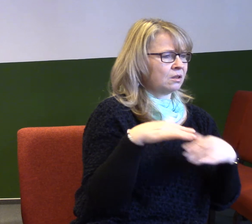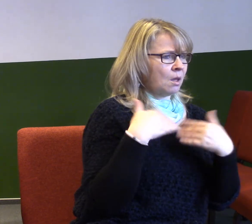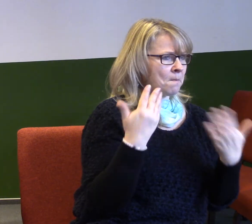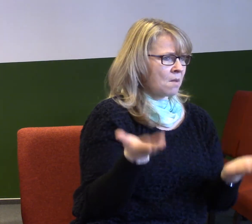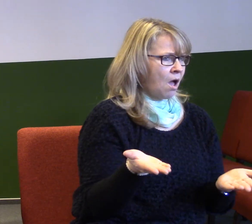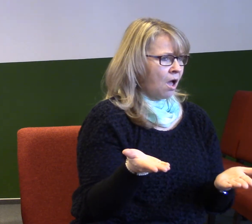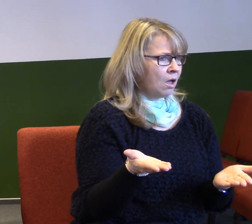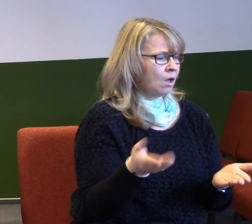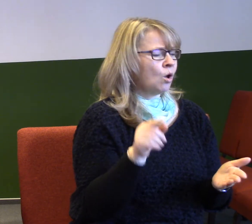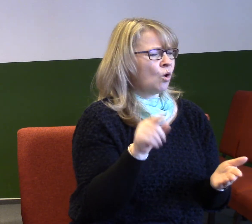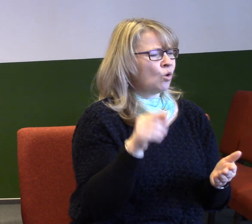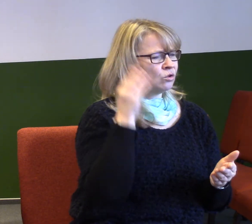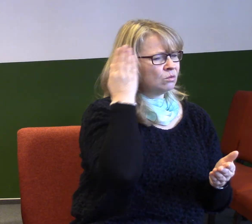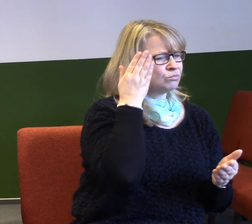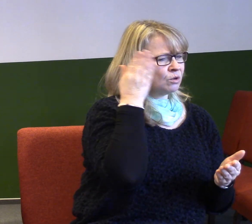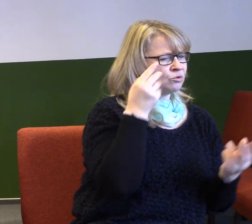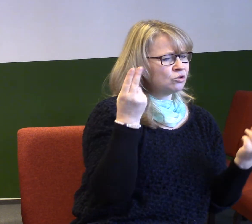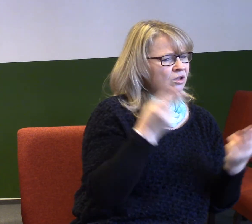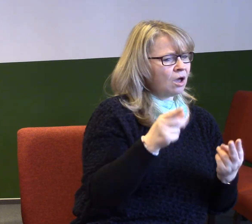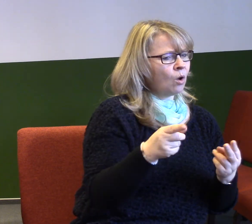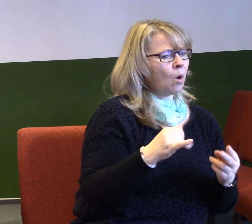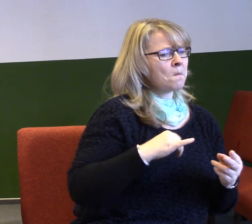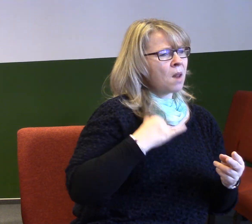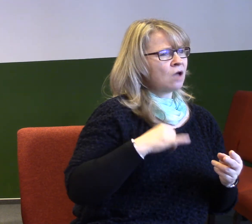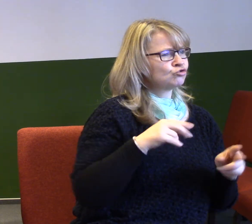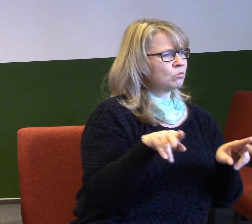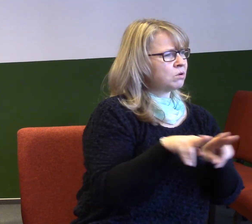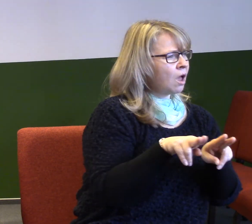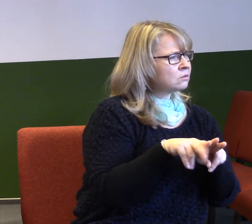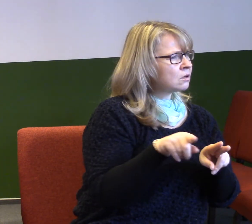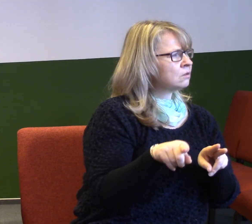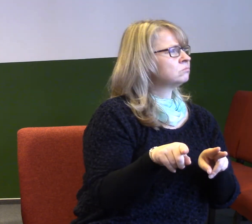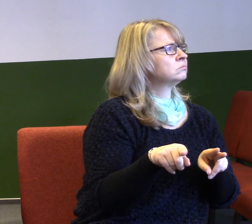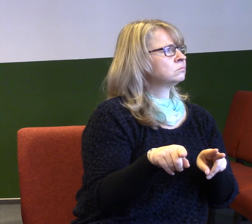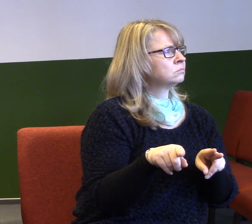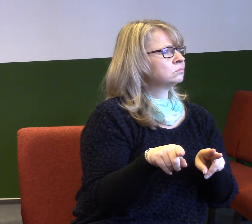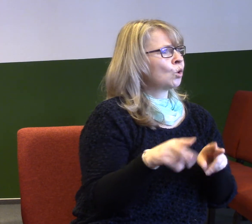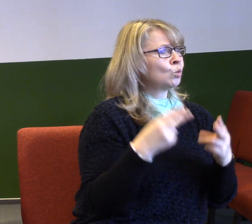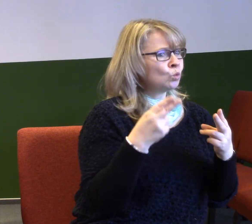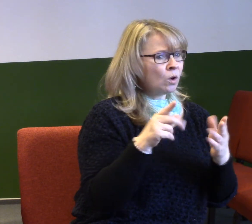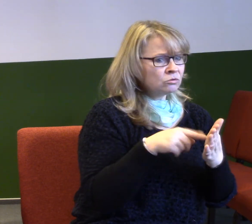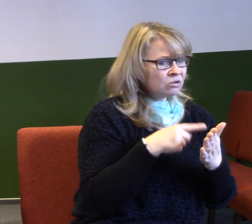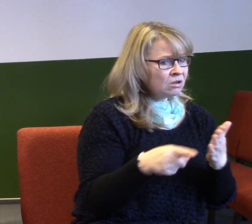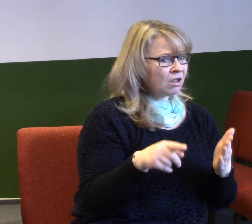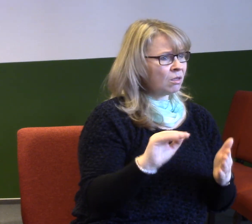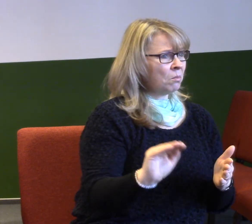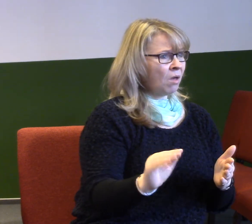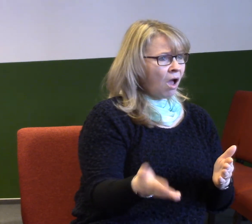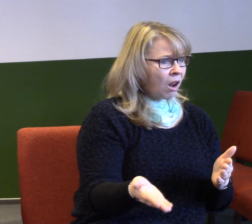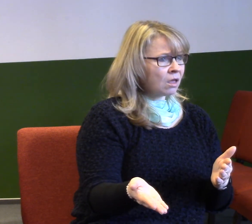přemýšleli, že ho viděli jenom jako toho mladšího bratra, který vlastně není tak důležitý. Možná, že měli